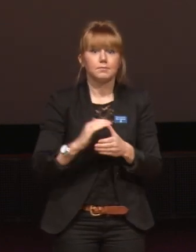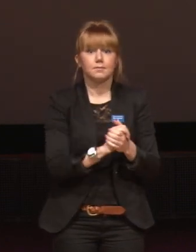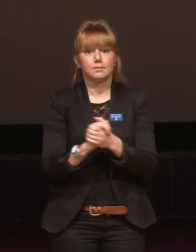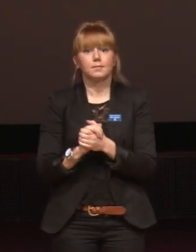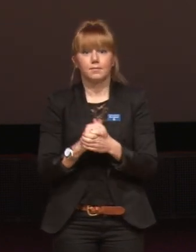Tack!